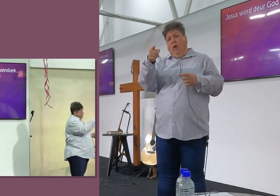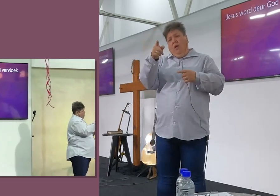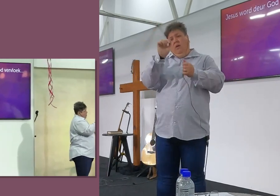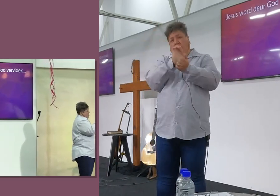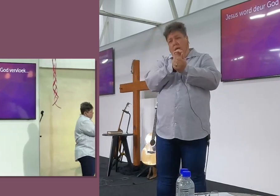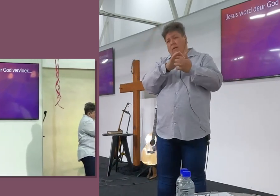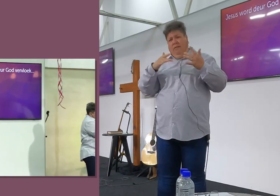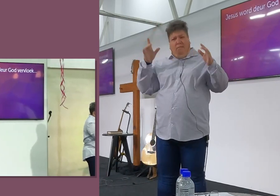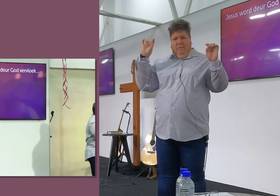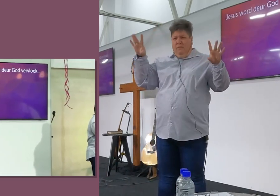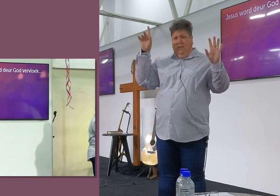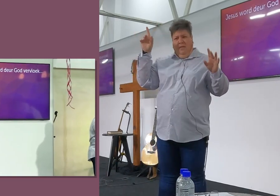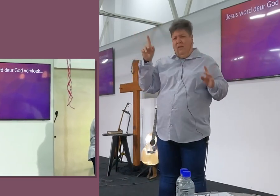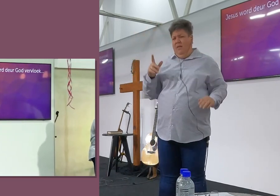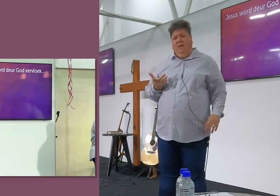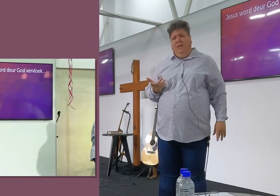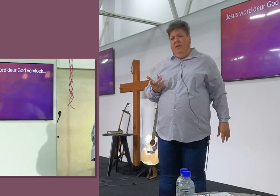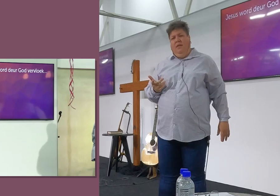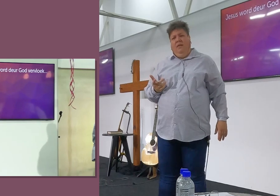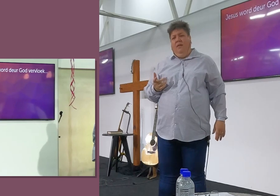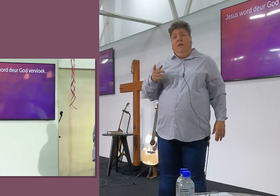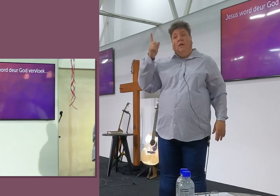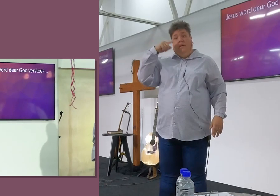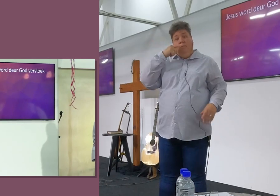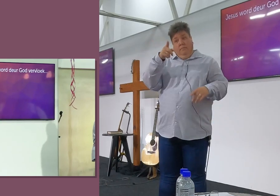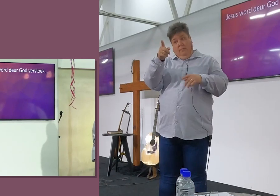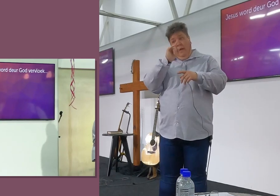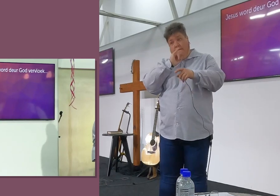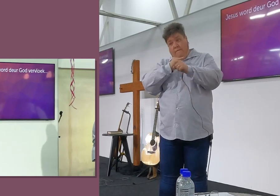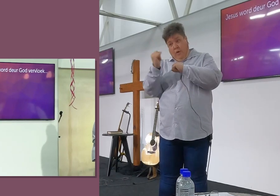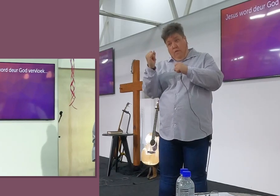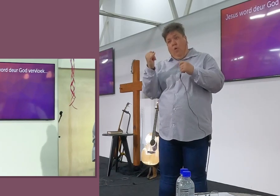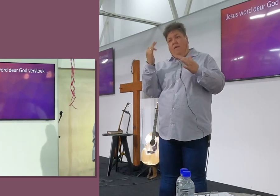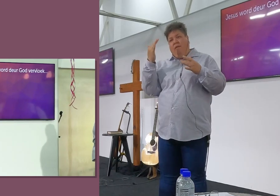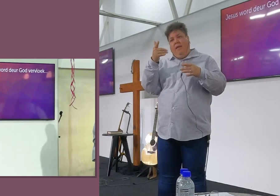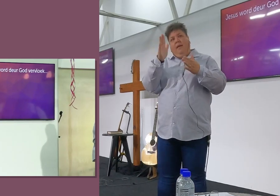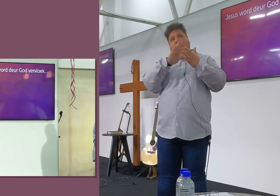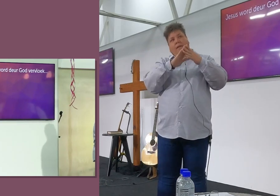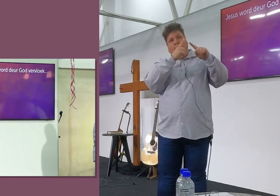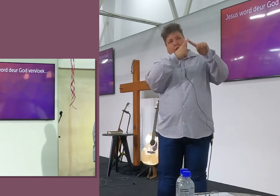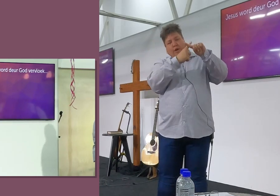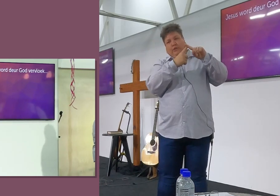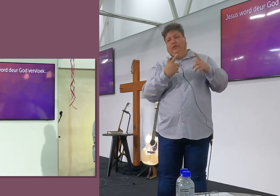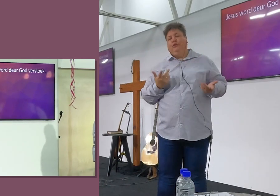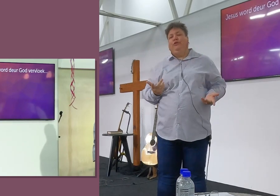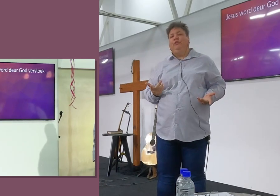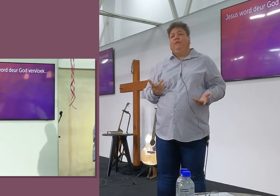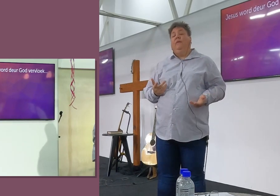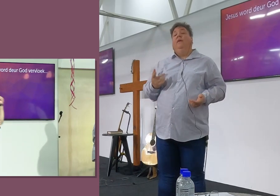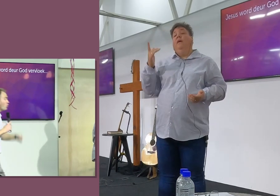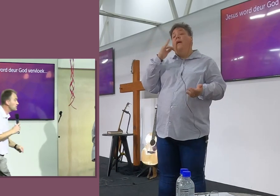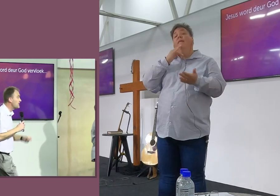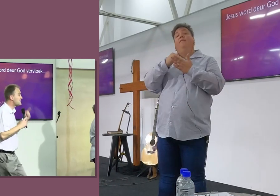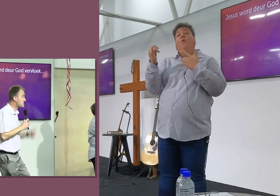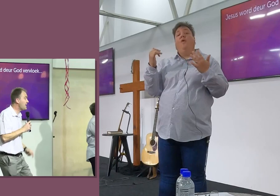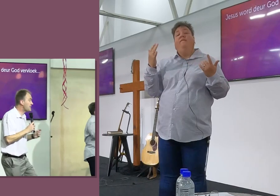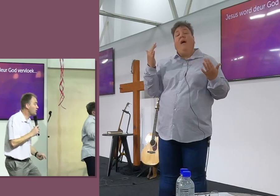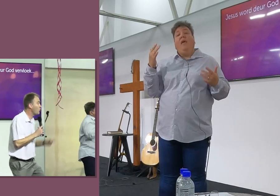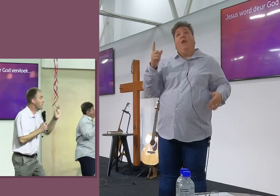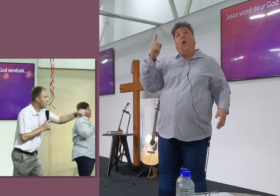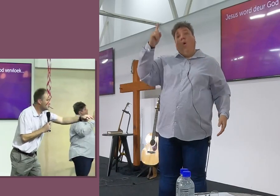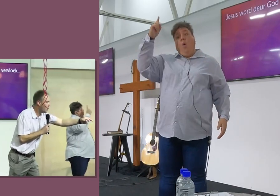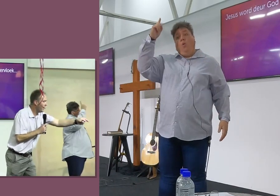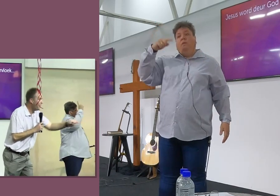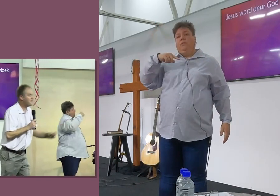vader sê, Jy is vervloek as jy op een kruis hang, So, Wat ek wil hee moet hier verstaan is, Een vervloeking, Is wanneer God, Sy